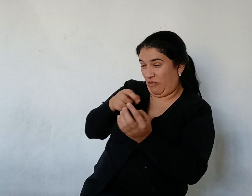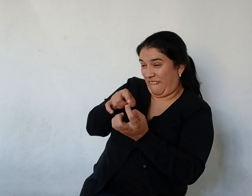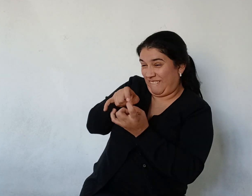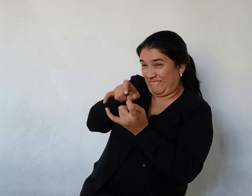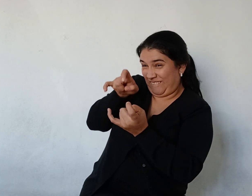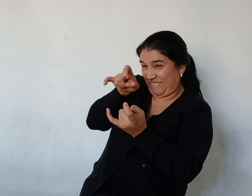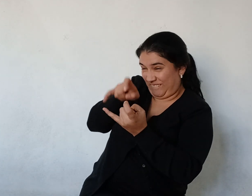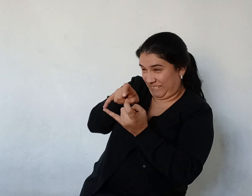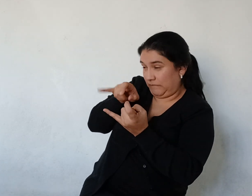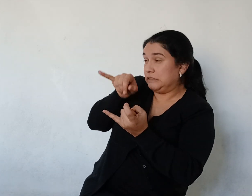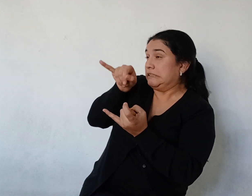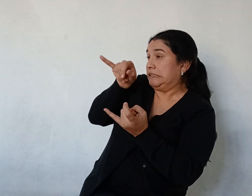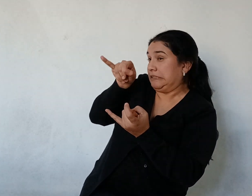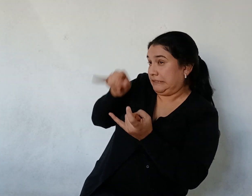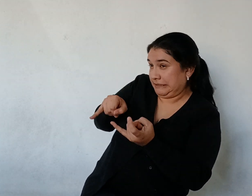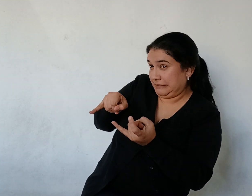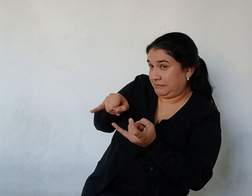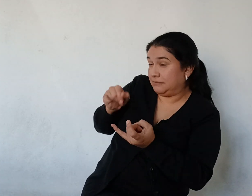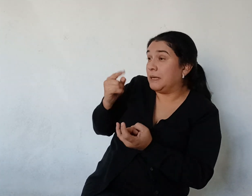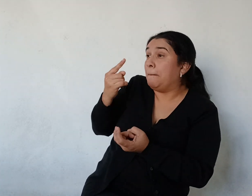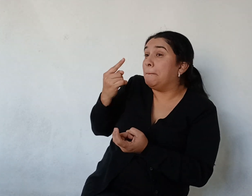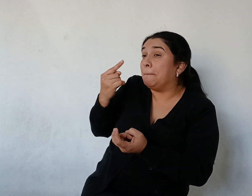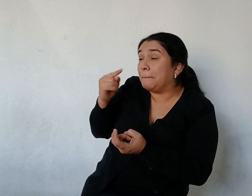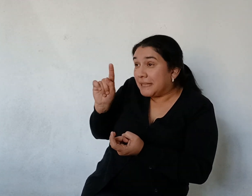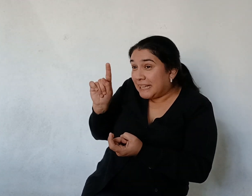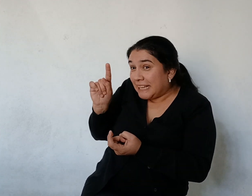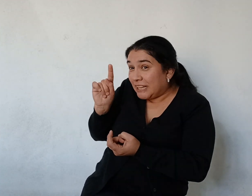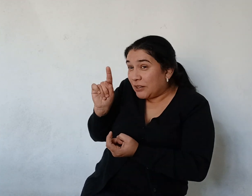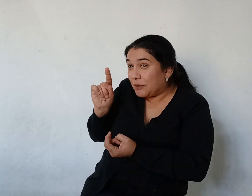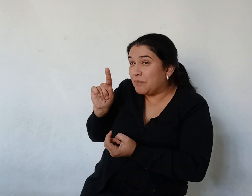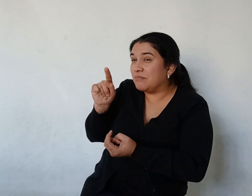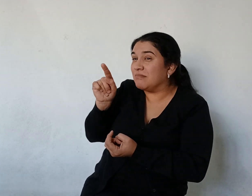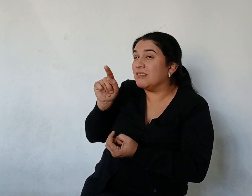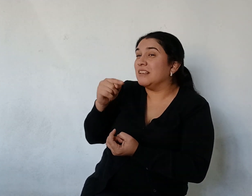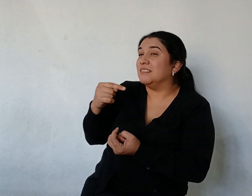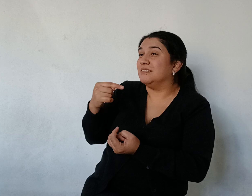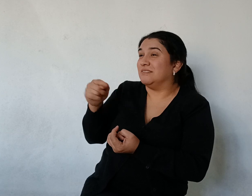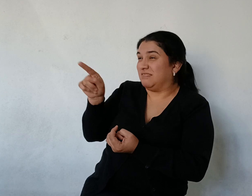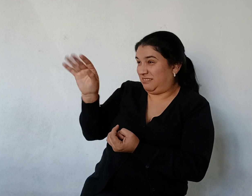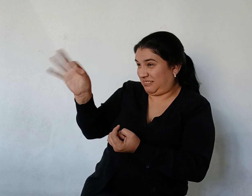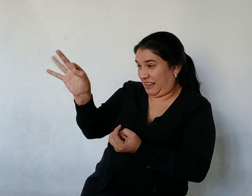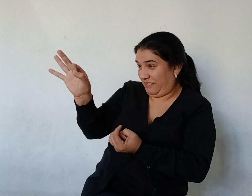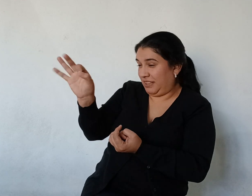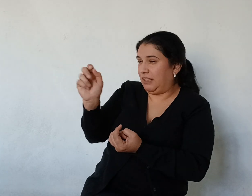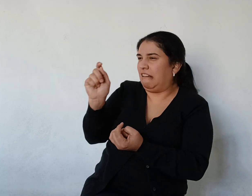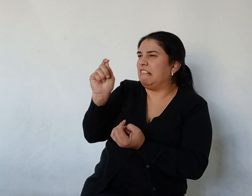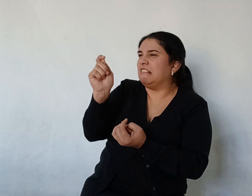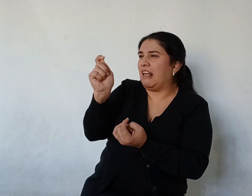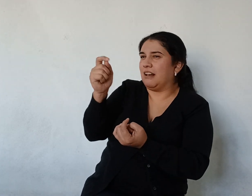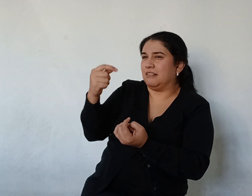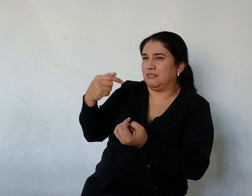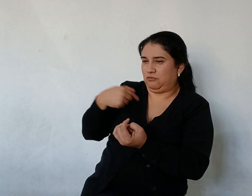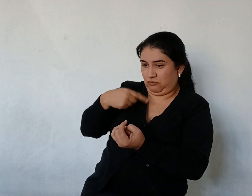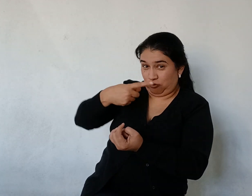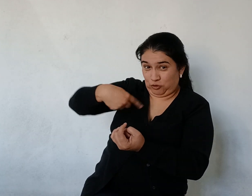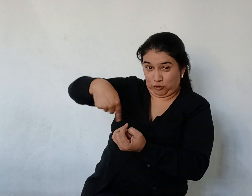Y algunos rotos Pero usted sabe Que van a comer Mañana estos dientes Añadió